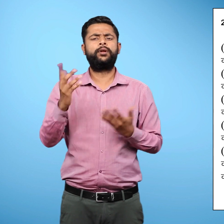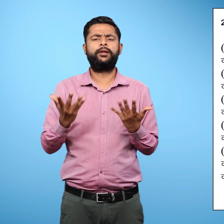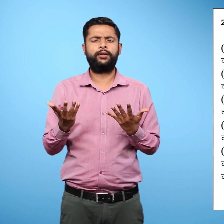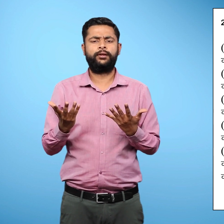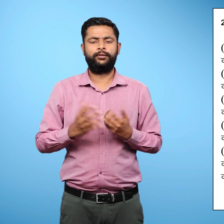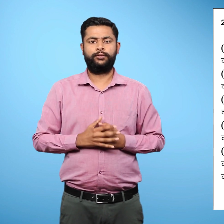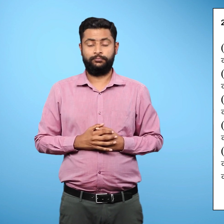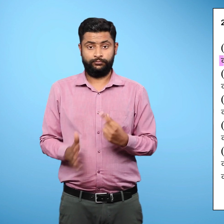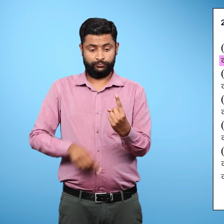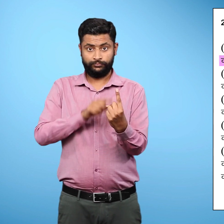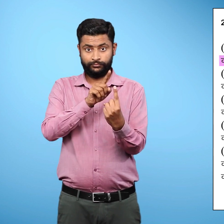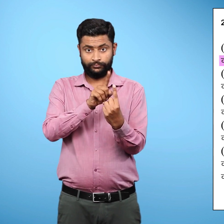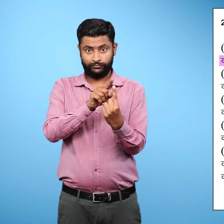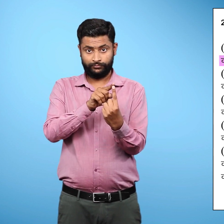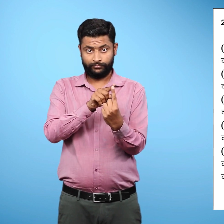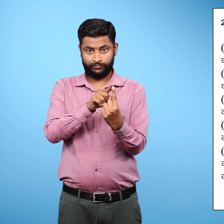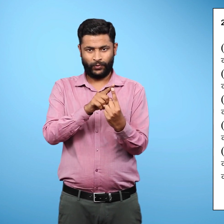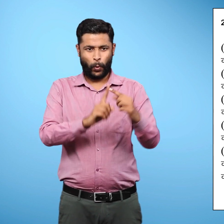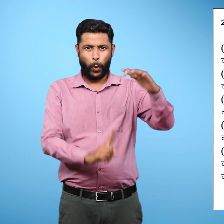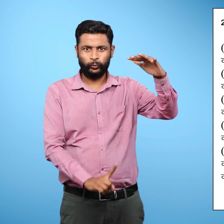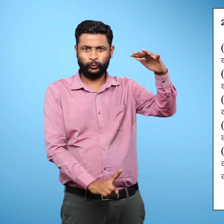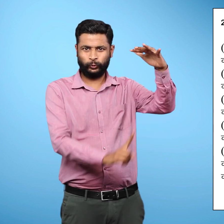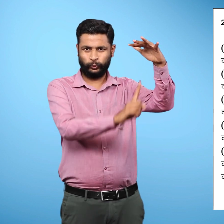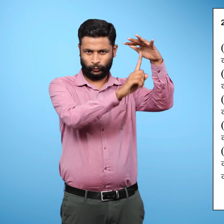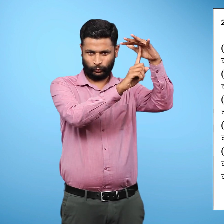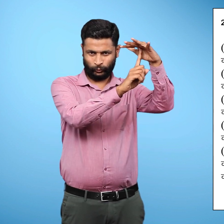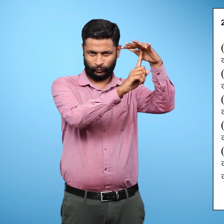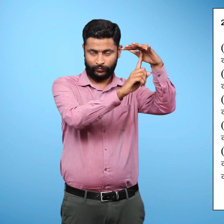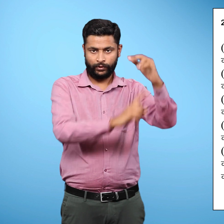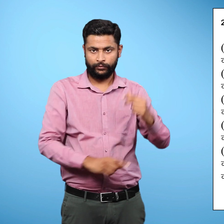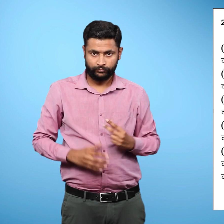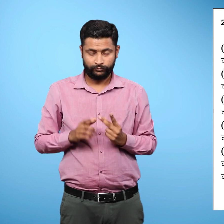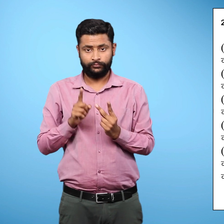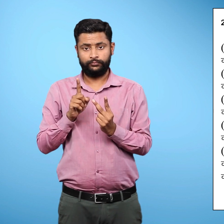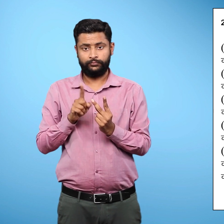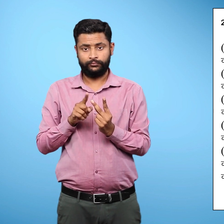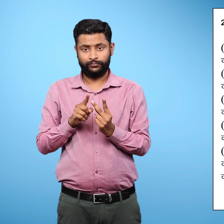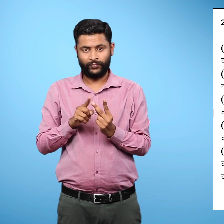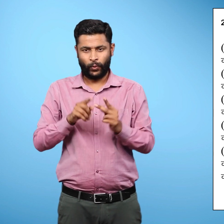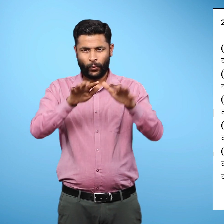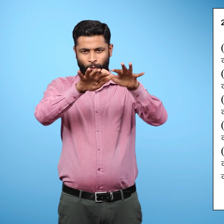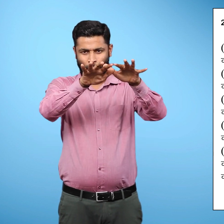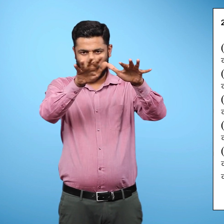क, उंचाई ख, ढाल